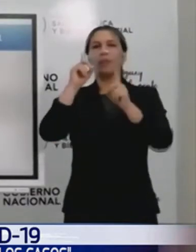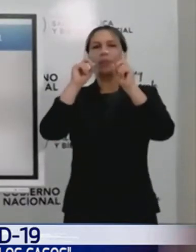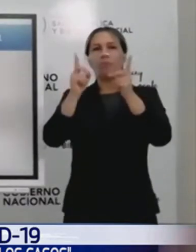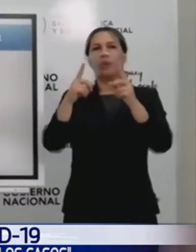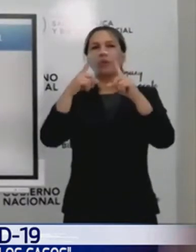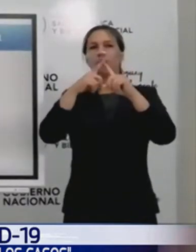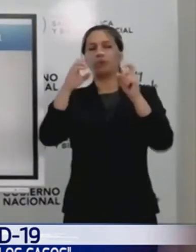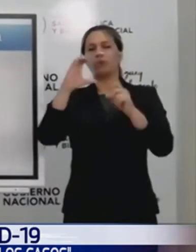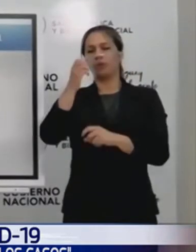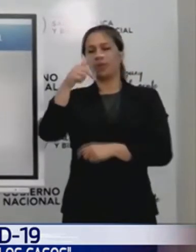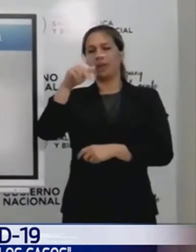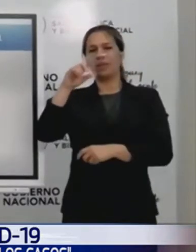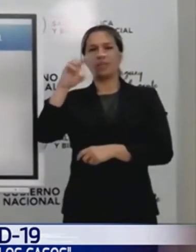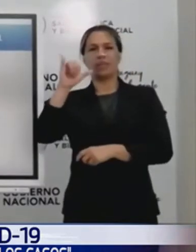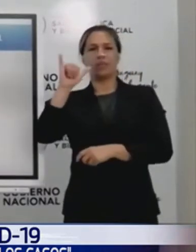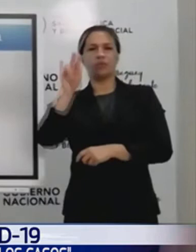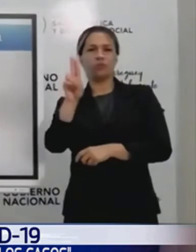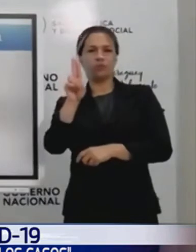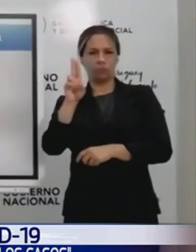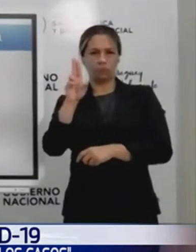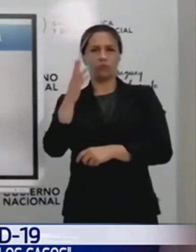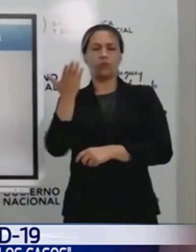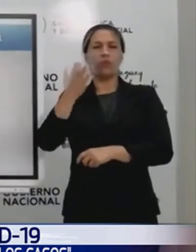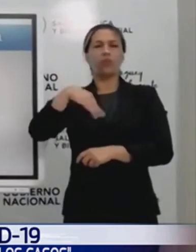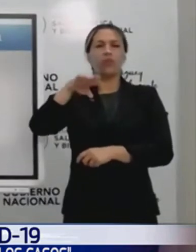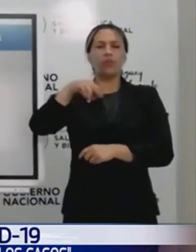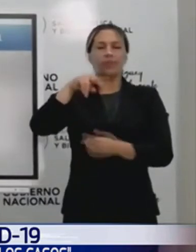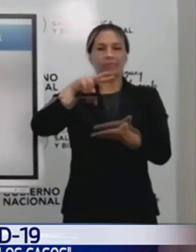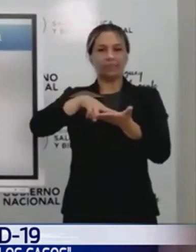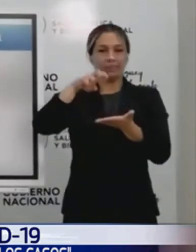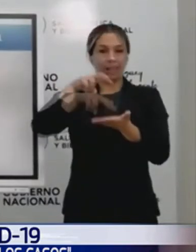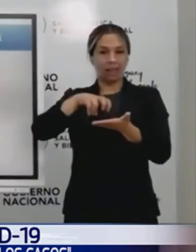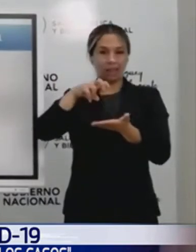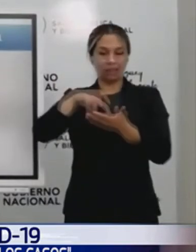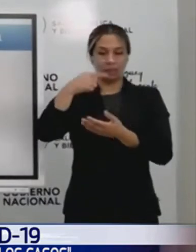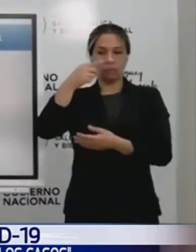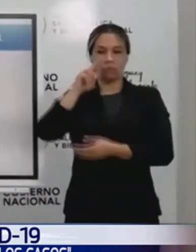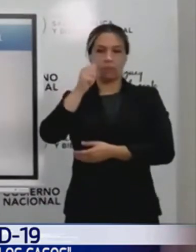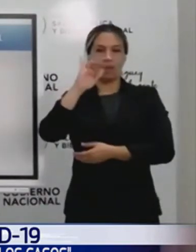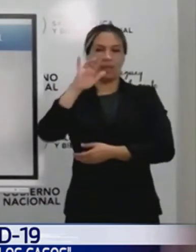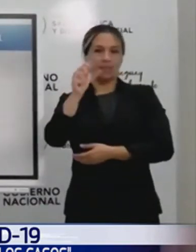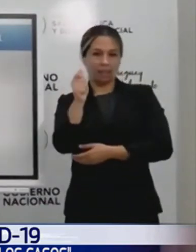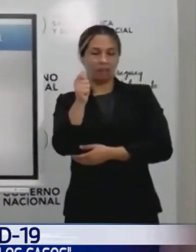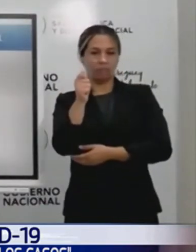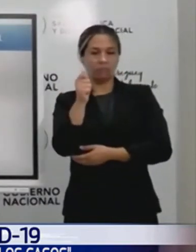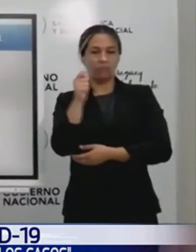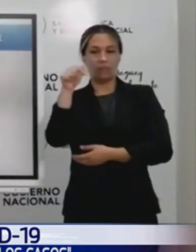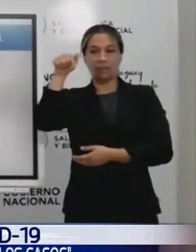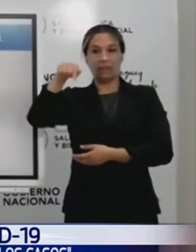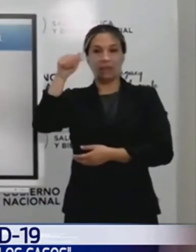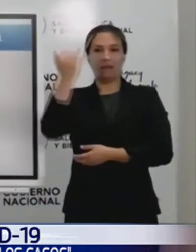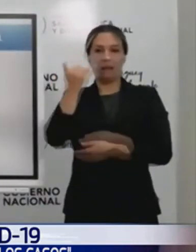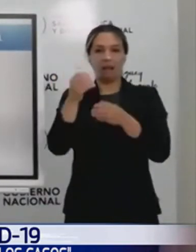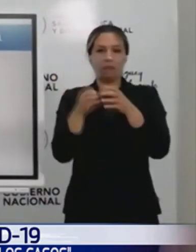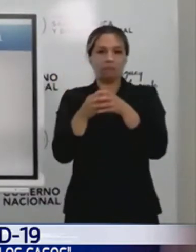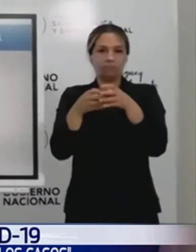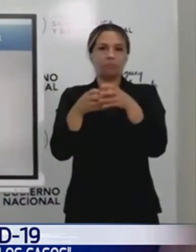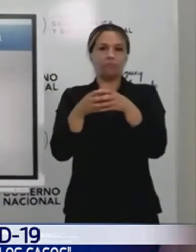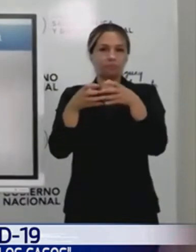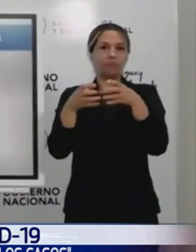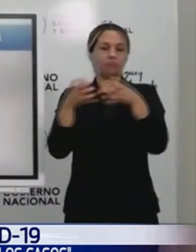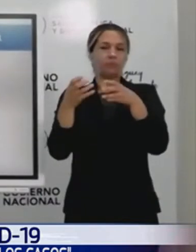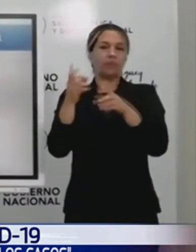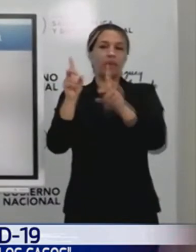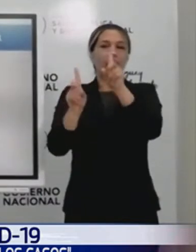los casos de manera muy importante en la ciudad de Salto de Guairá. Salto de Guairá tiene algunos brotes relacionados con